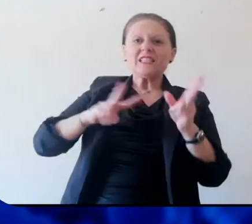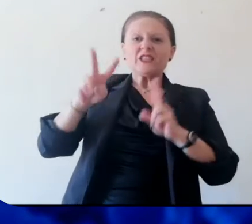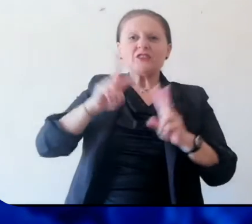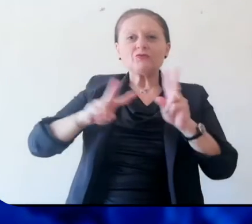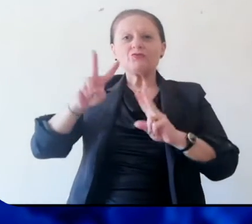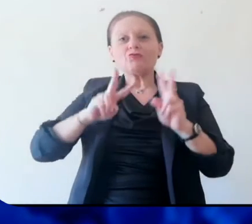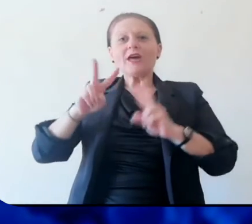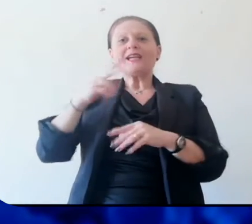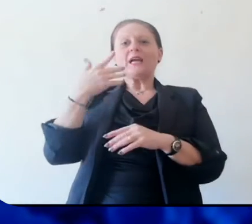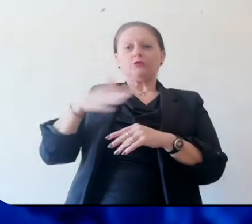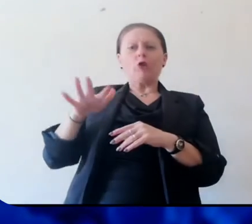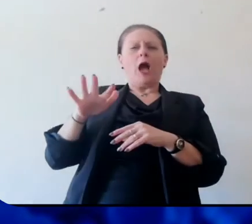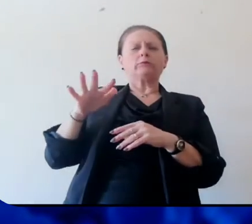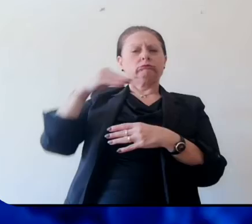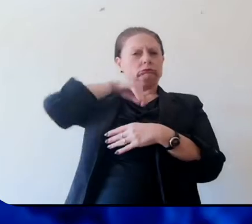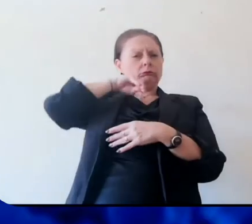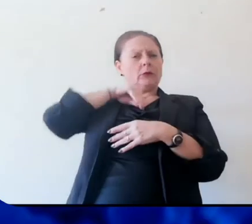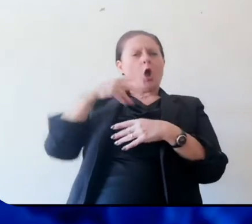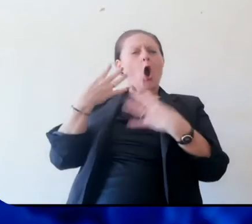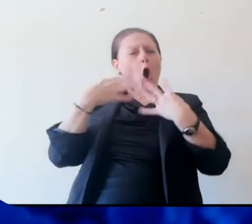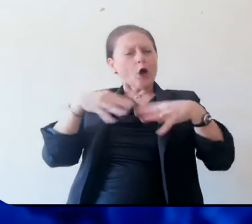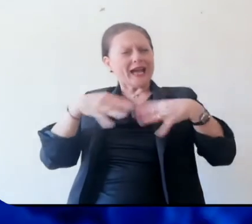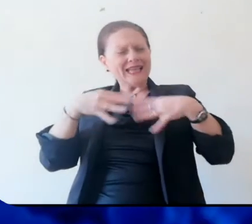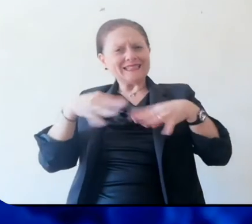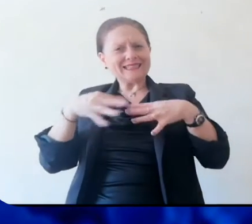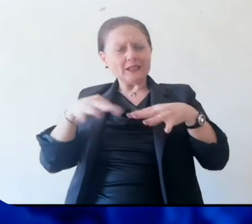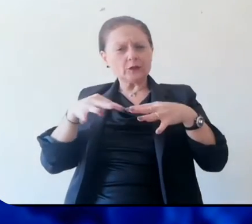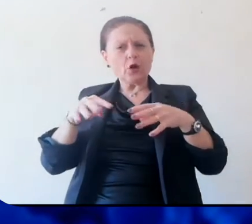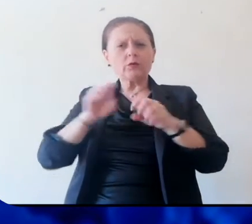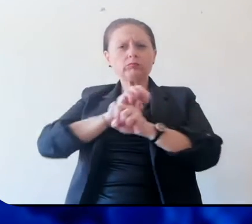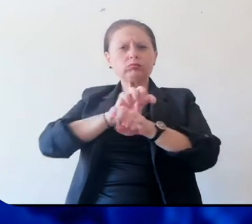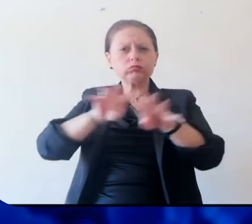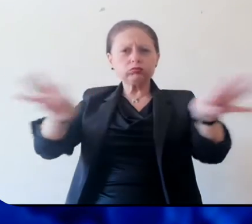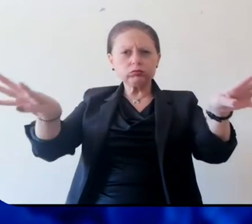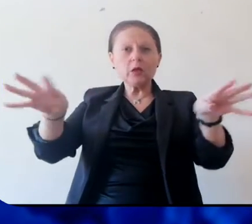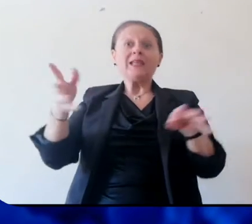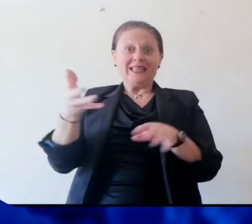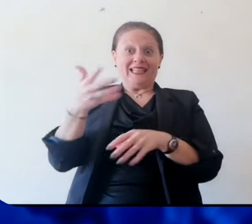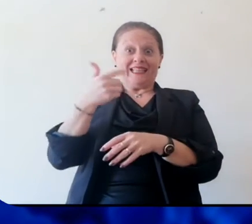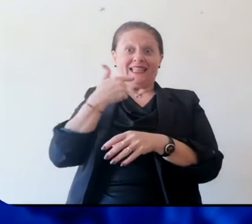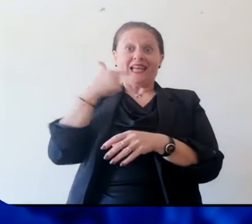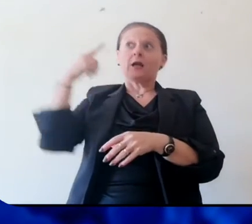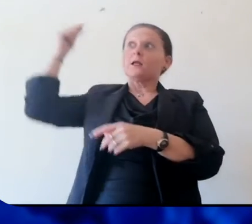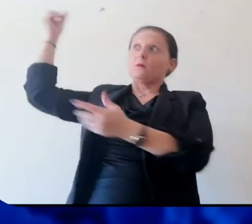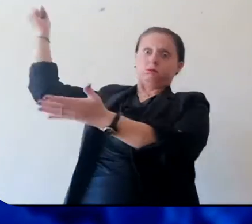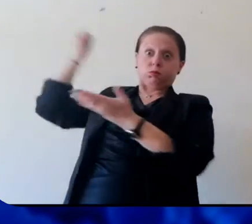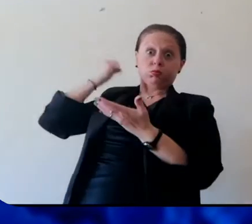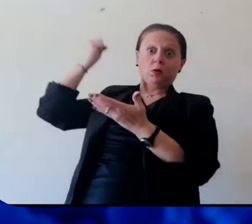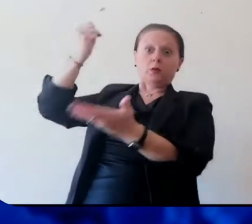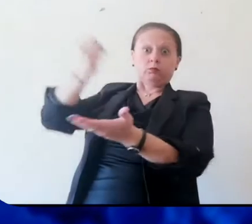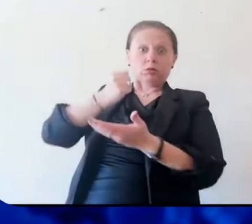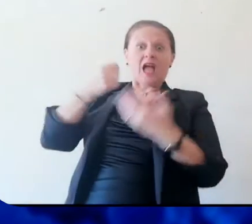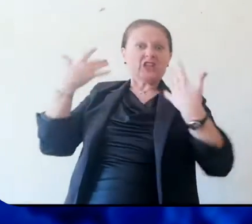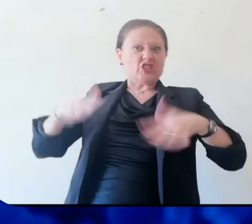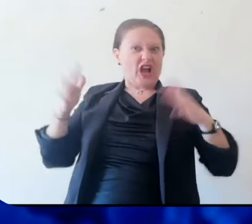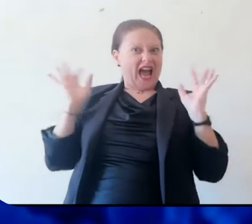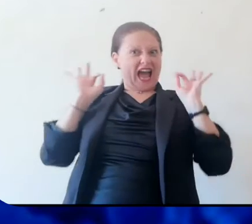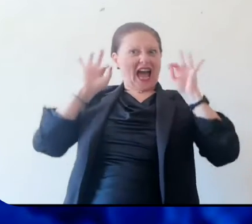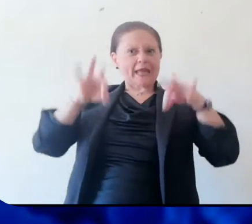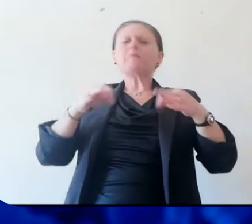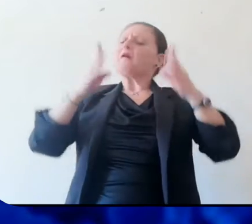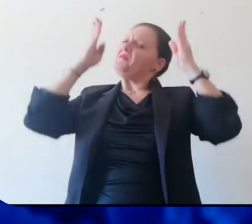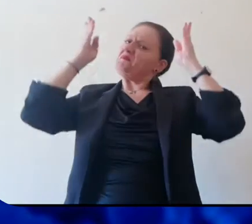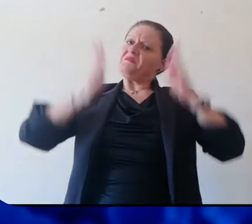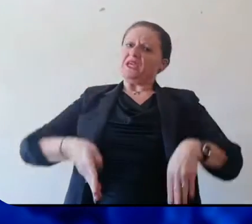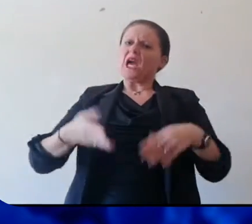già una rete, un'organizzazione messa a punto, quindi siamo pronti per partire. Non appena arriveranno questi contributi, cominceremo